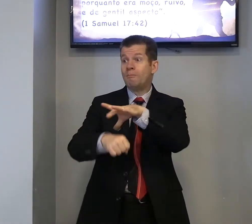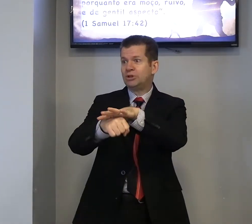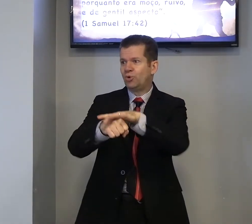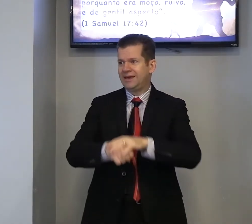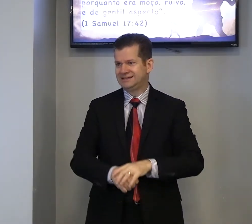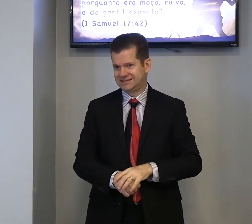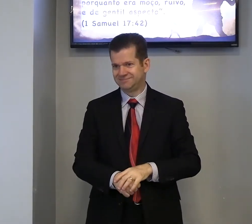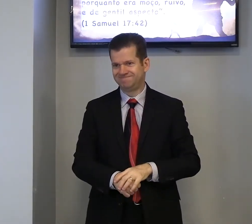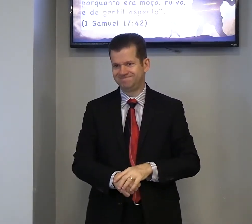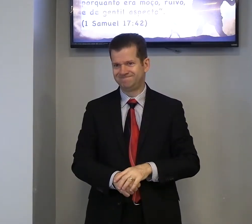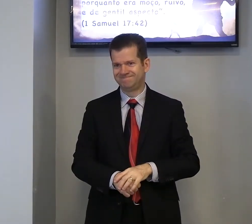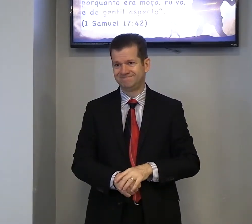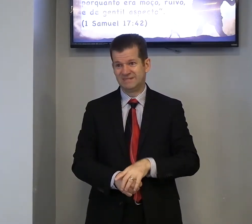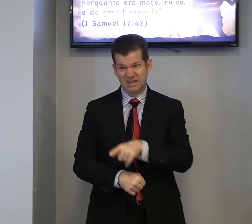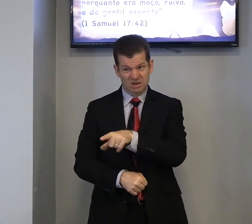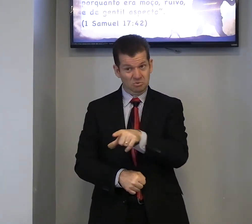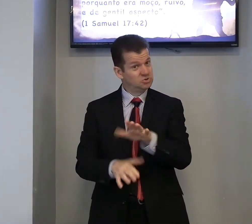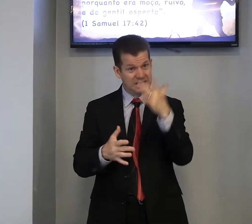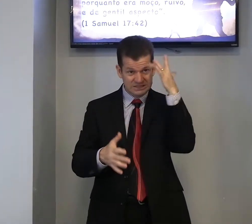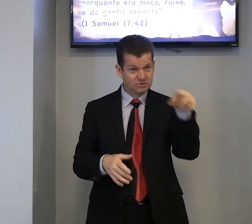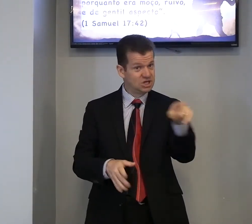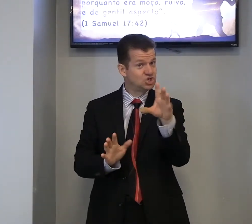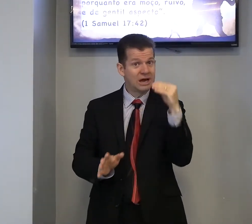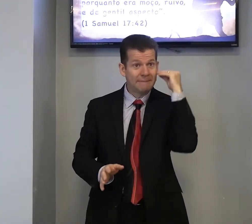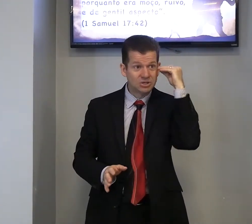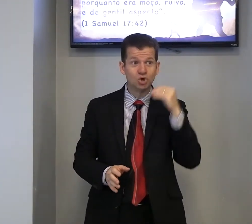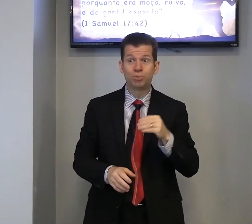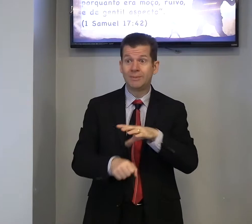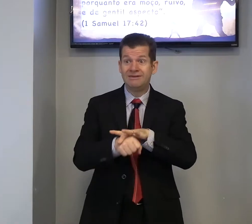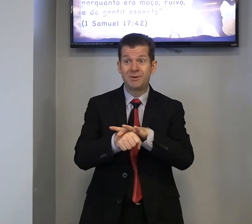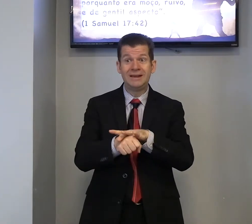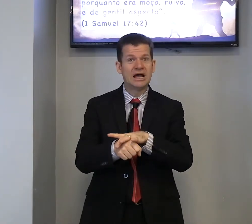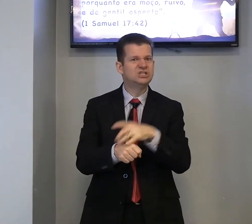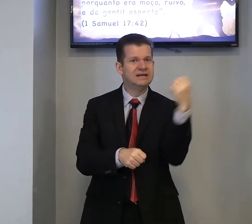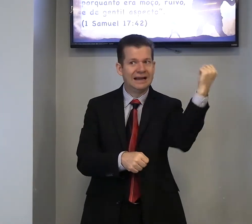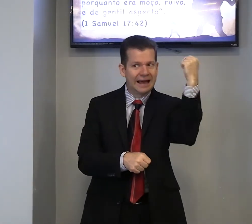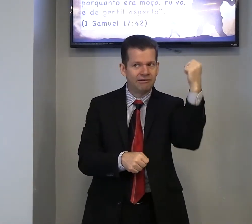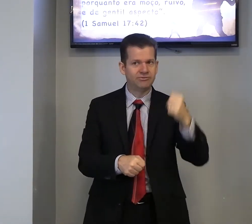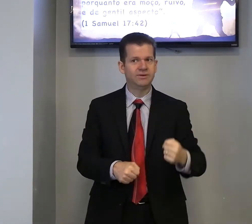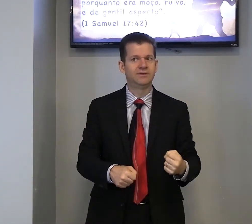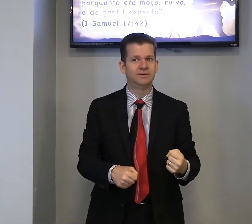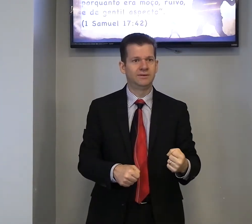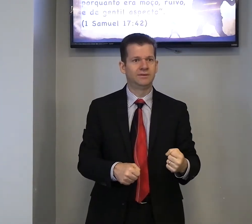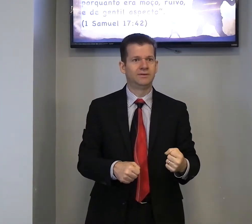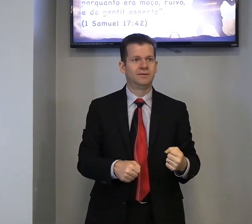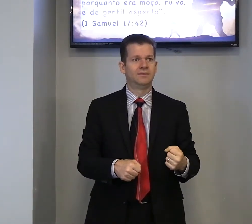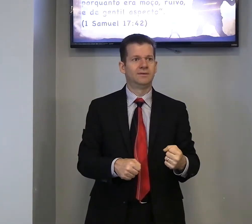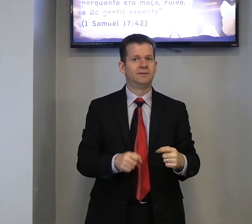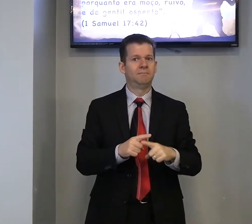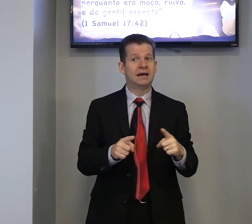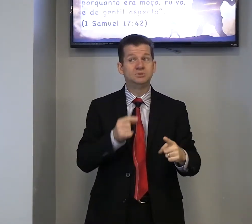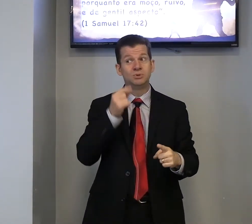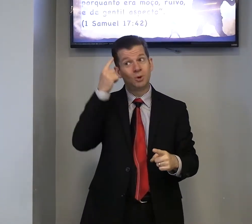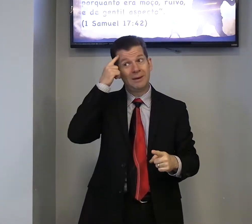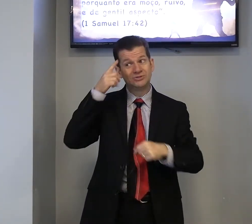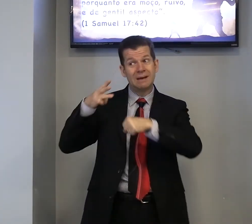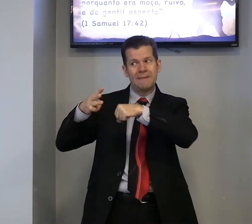uma doença, não sei, se você já, passou por uma, enfermidade grave, mas, por exemplo, eu penso na